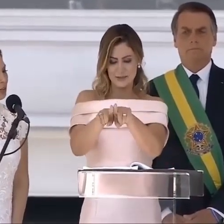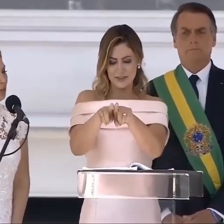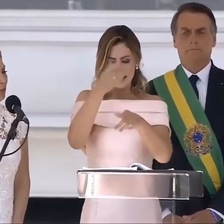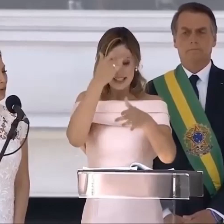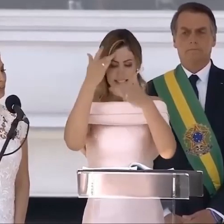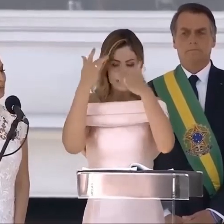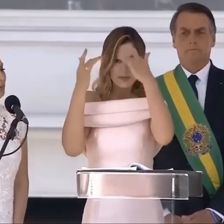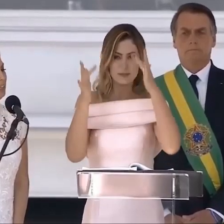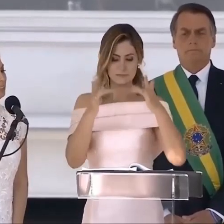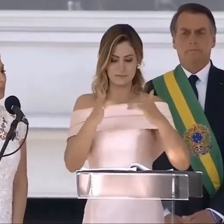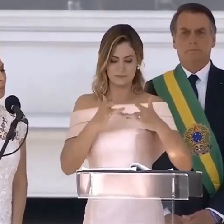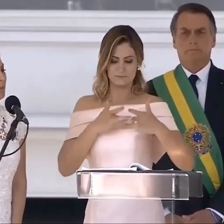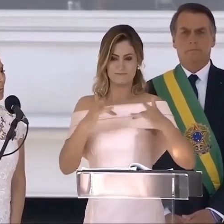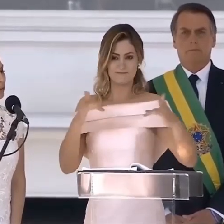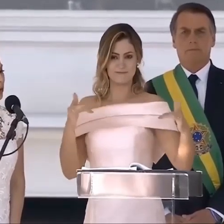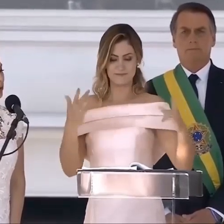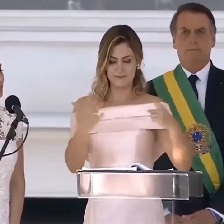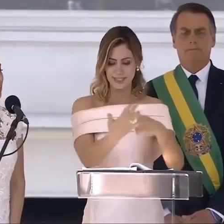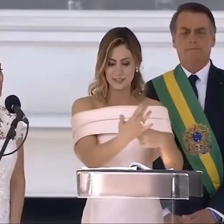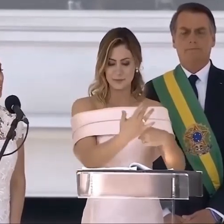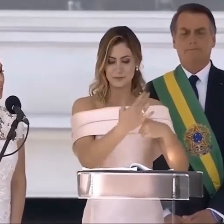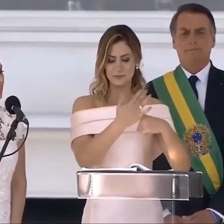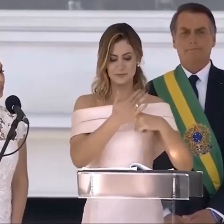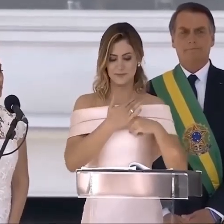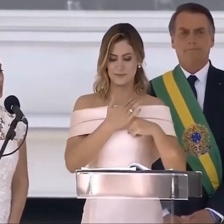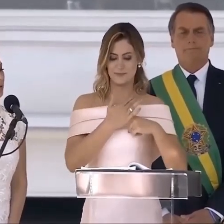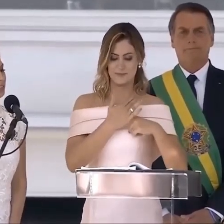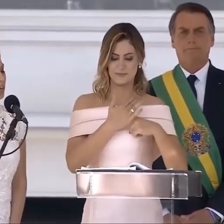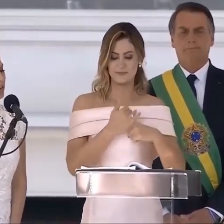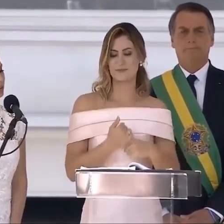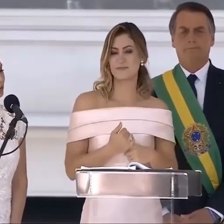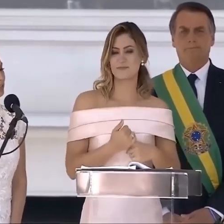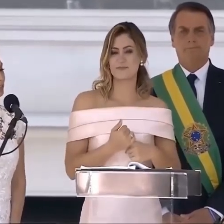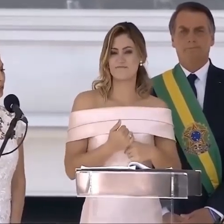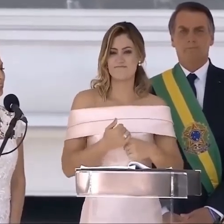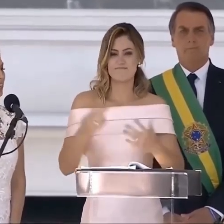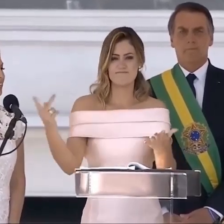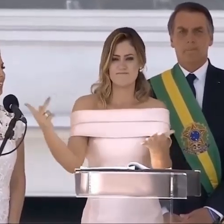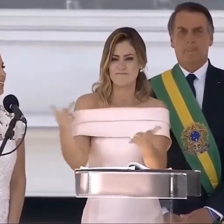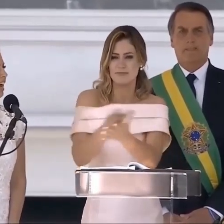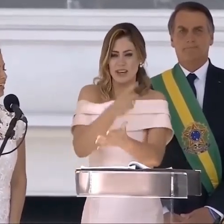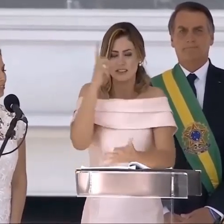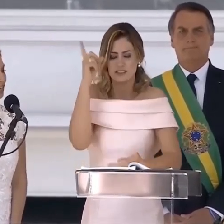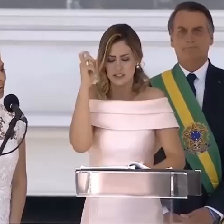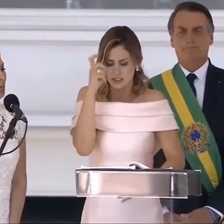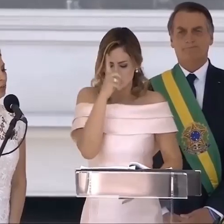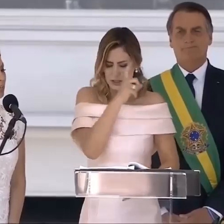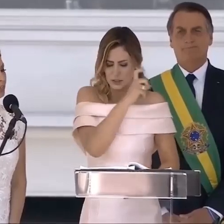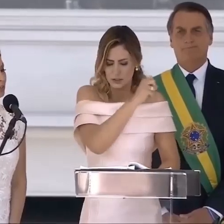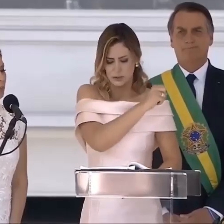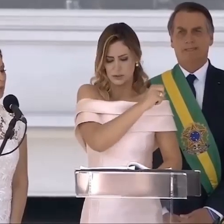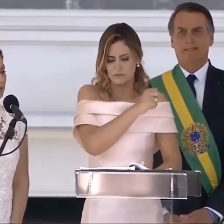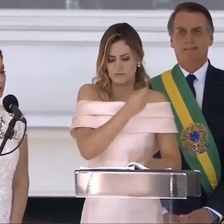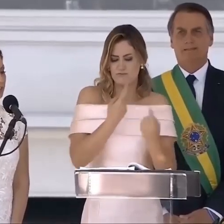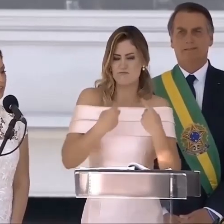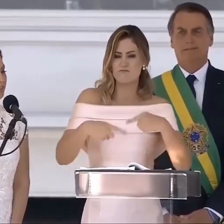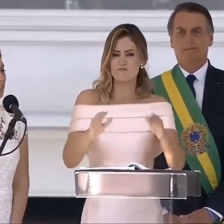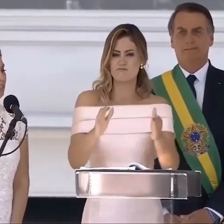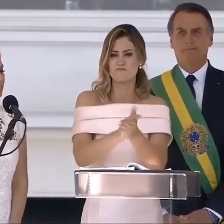muito também a todos aqueles que demonstraram sua solidariedade durante os momentos difíceis